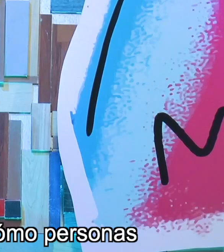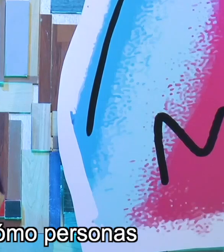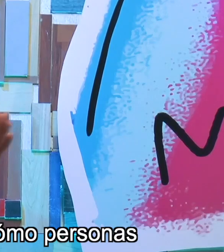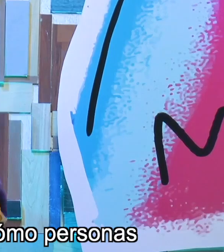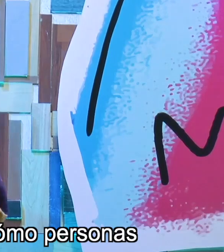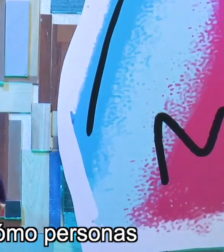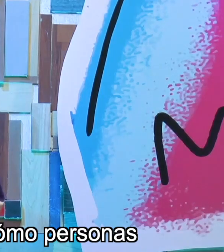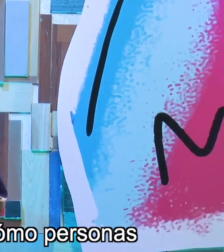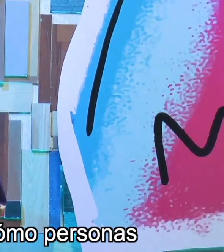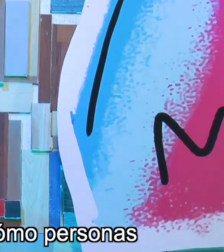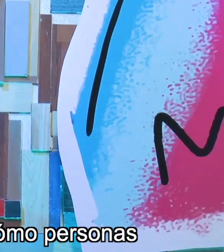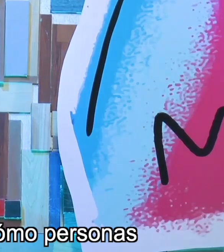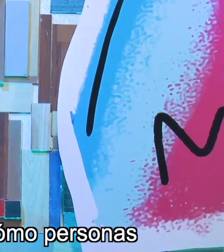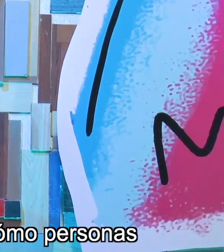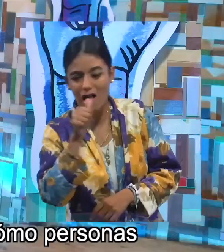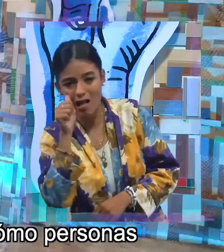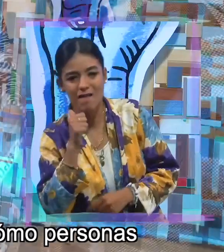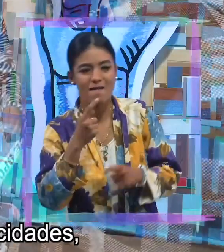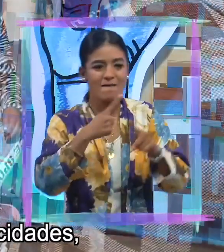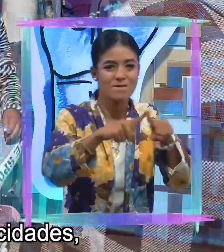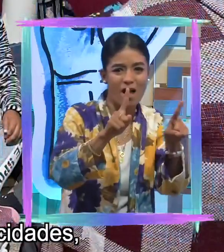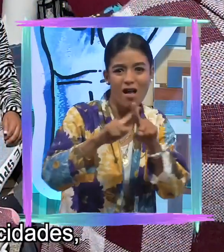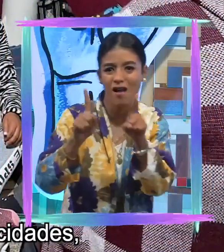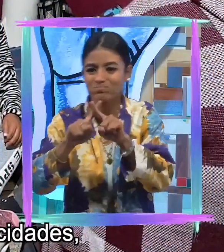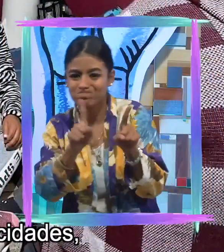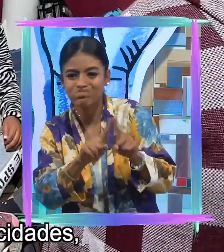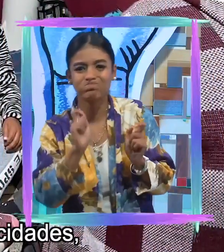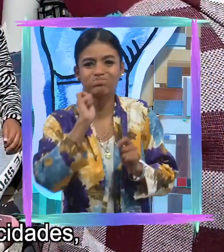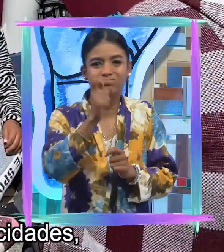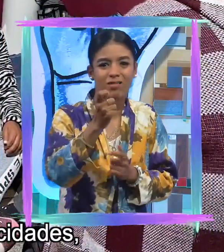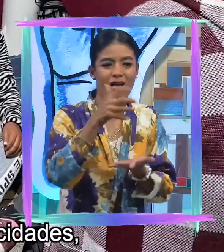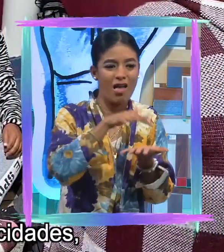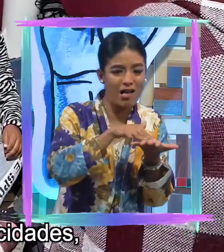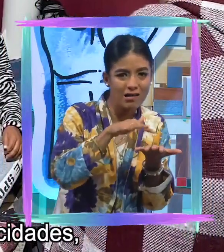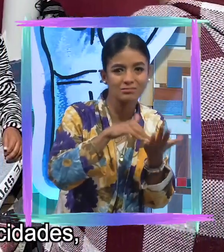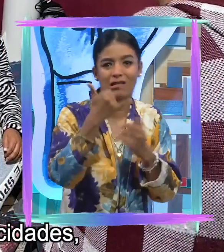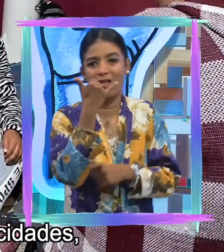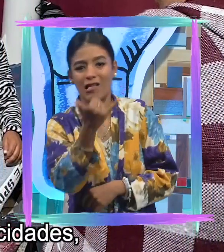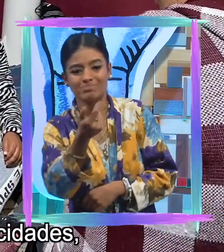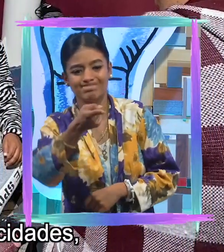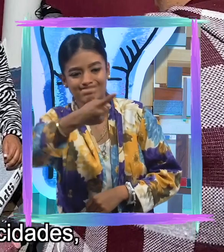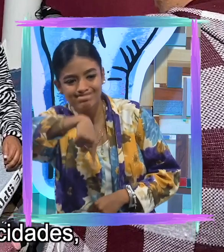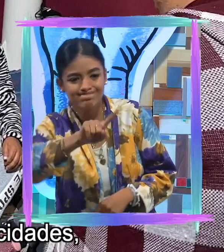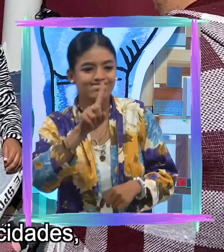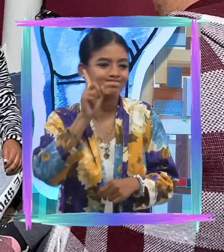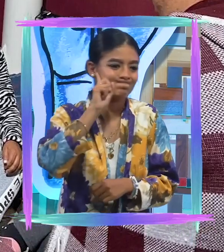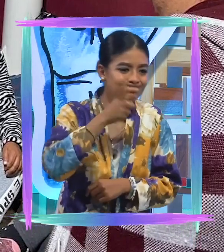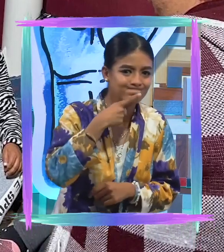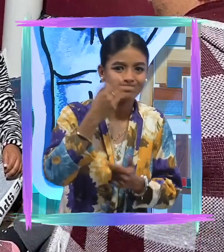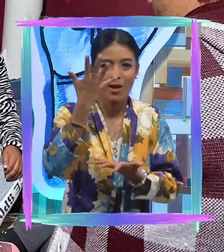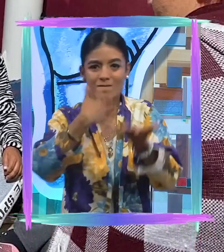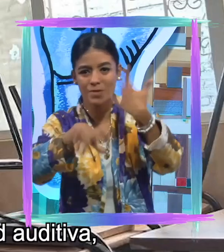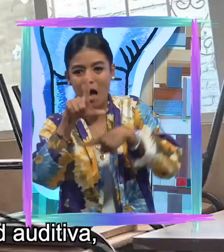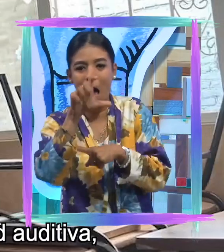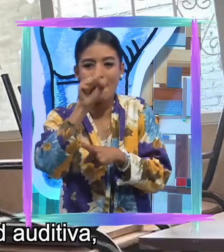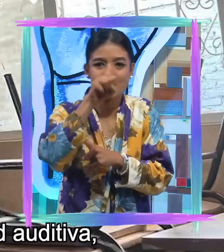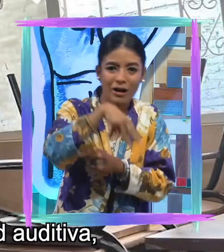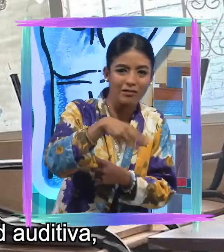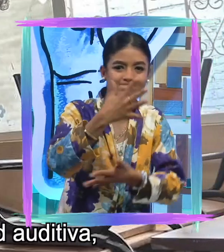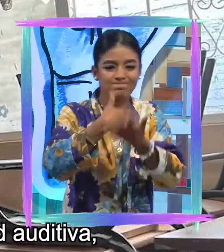tocó ver varias experiencias de cómo personas con diferentes tipos de discapacidades, por ejemplo,